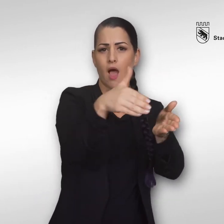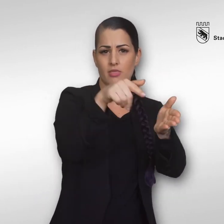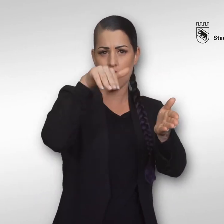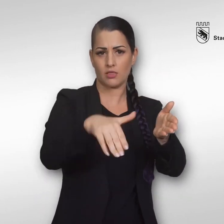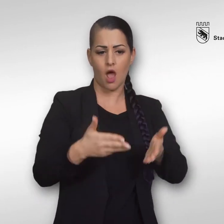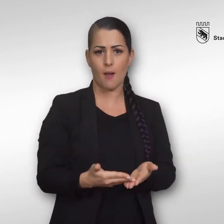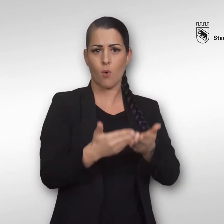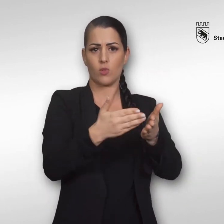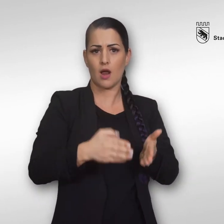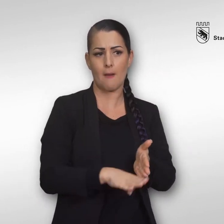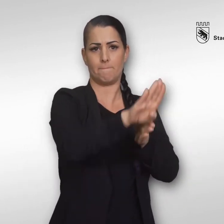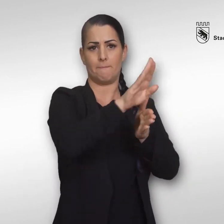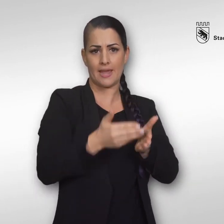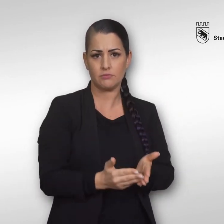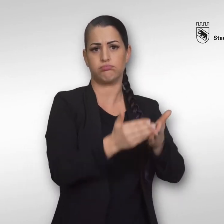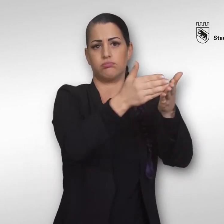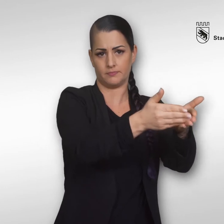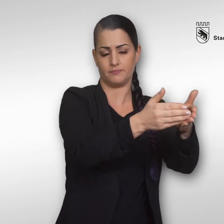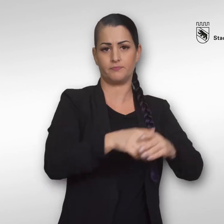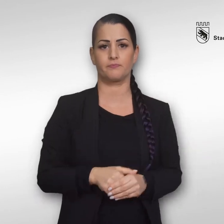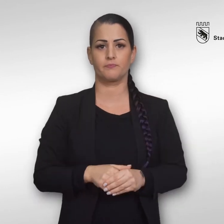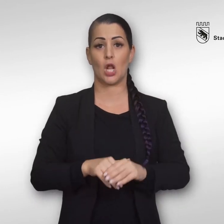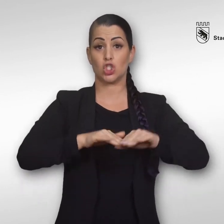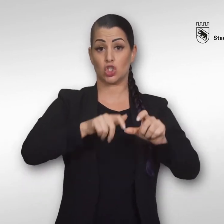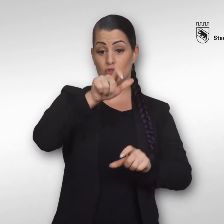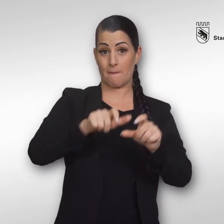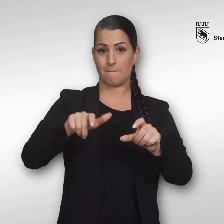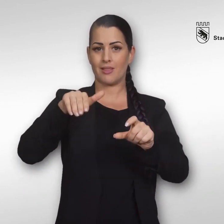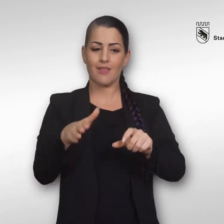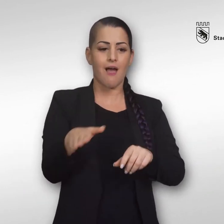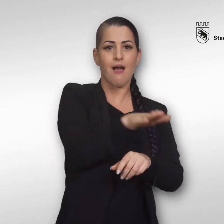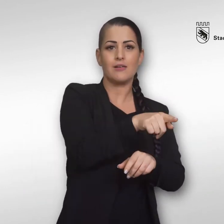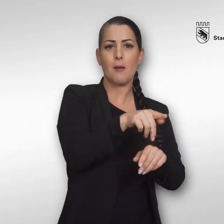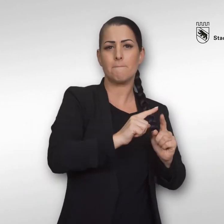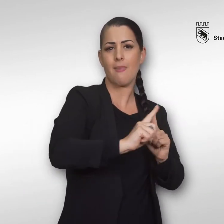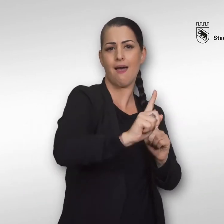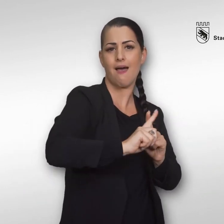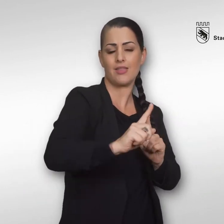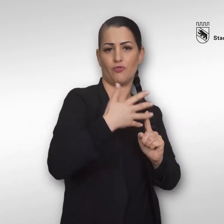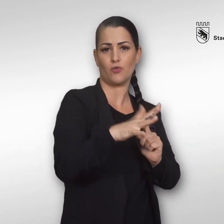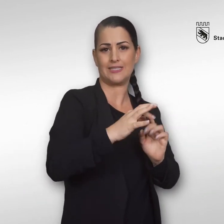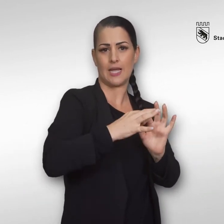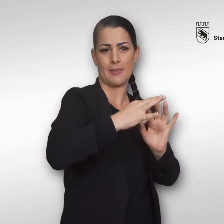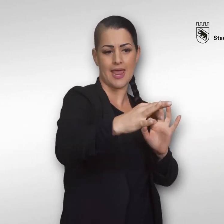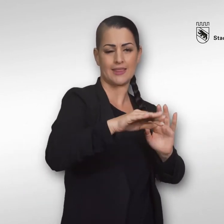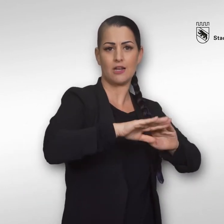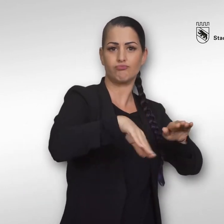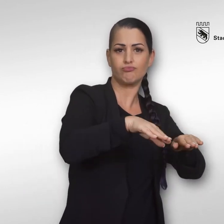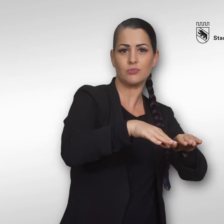gibt es nach dem Buba-Kanal eine Bootsrampe. Schwimmerinnen und Schwimmer ziehen ihre Bahnen im 50-Meter-Becken,